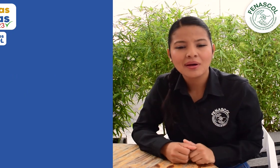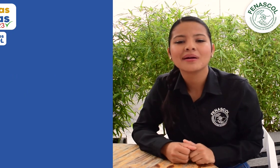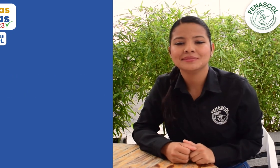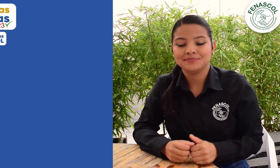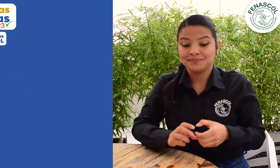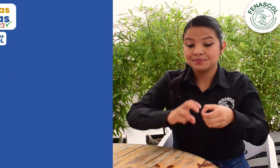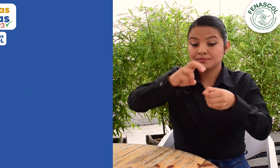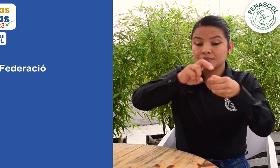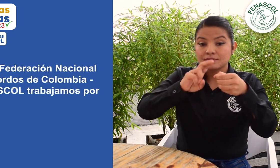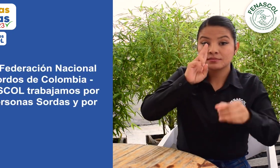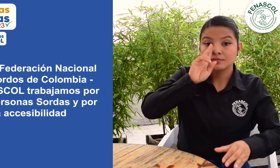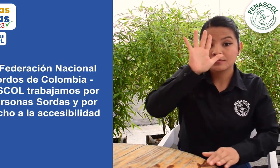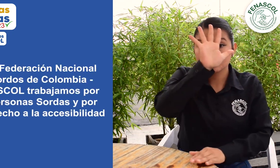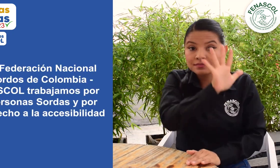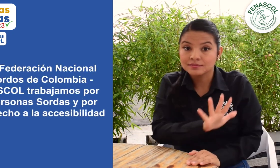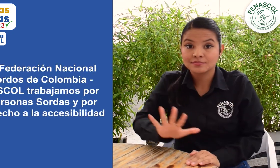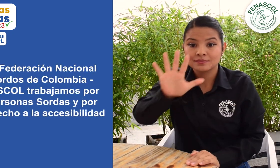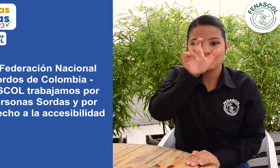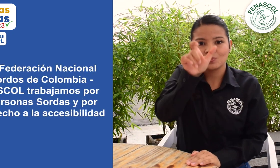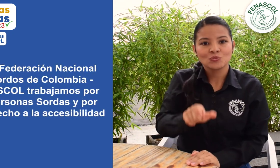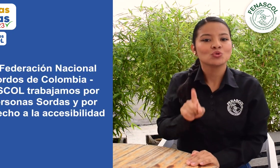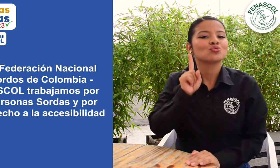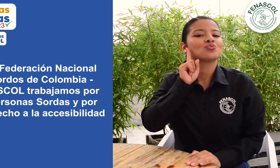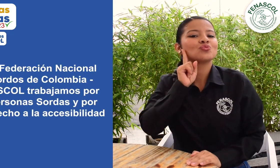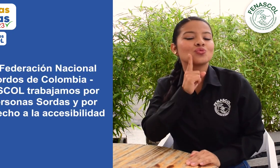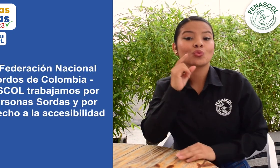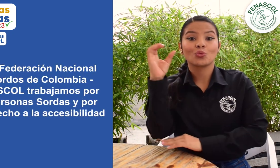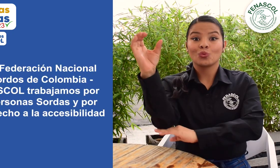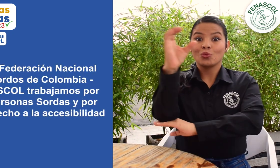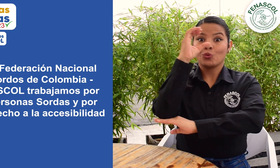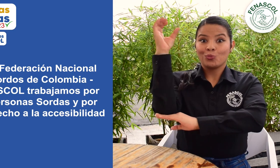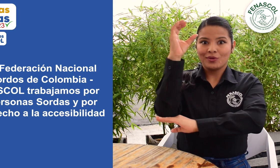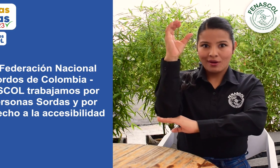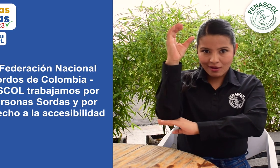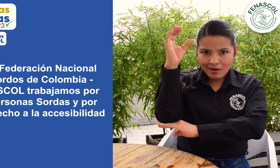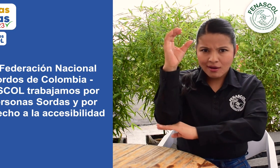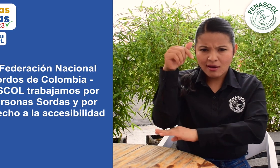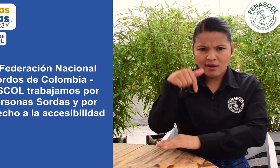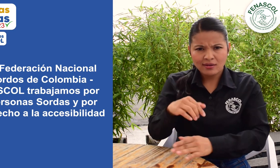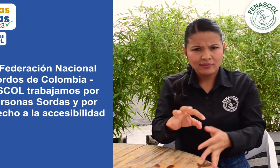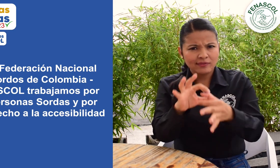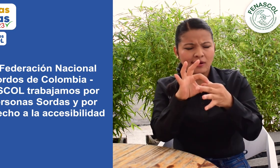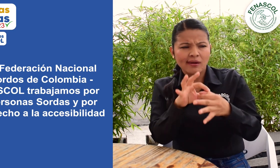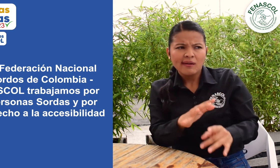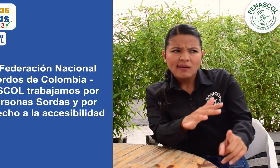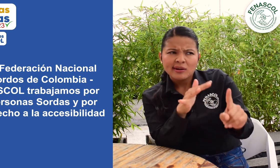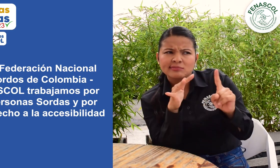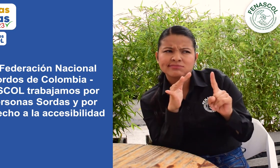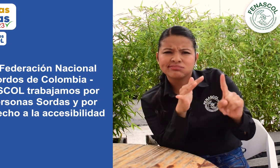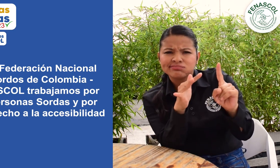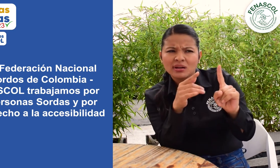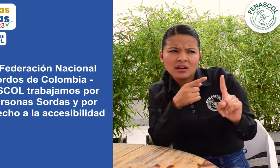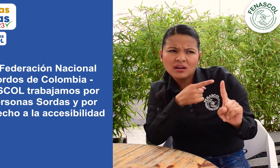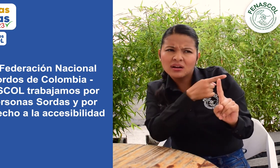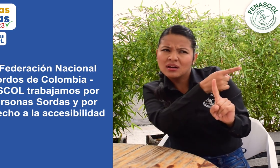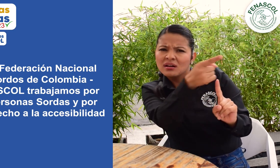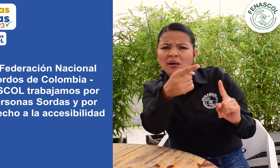ante las entidades, instituciones privadas y públicas, en pro del derecho a la accesibilidad, pues en dichos